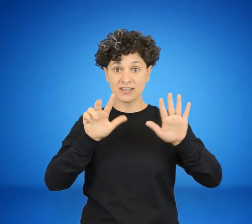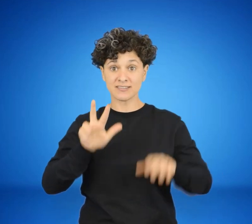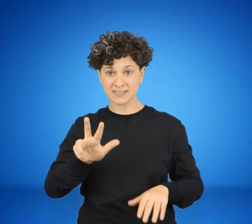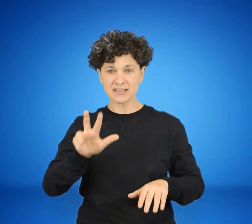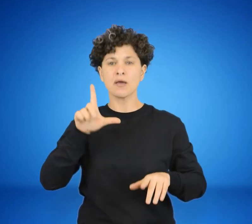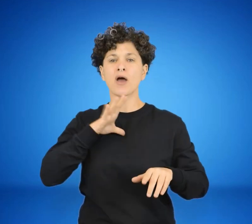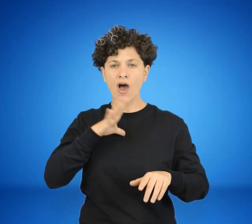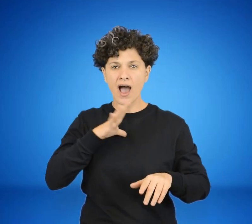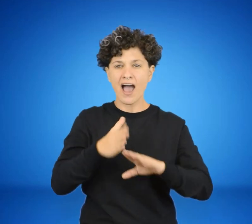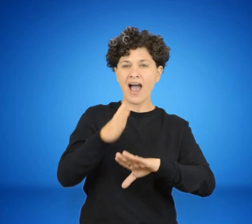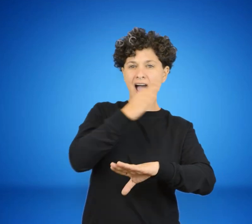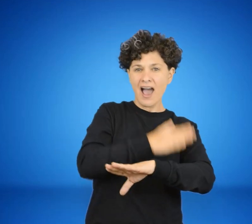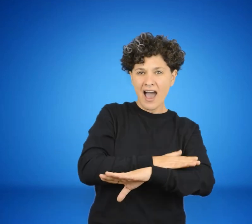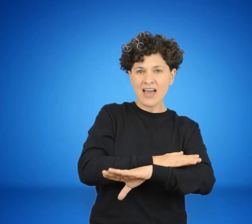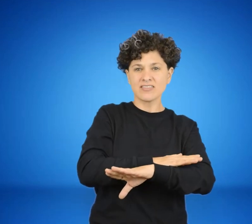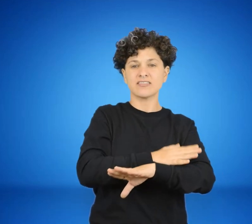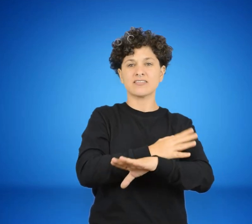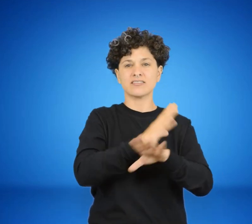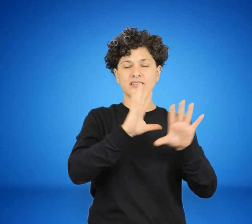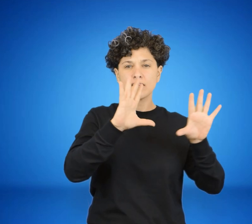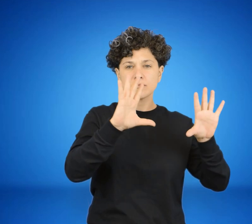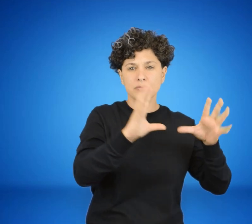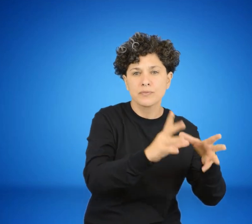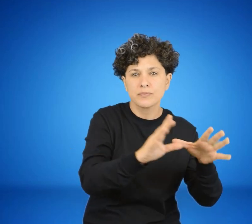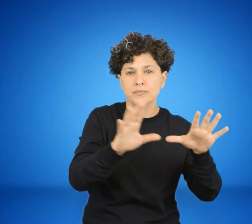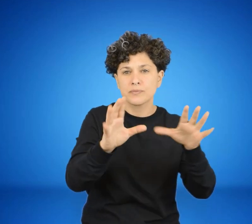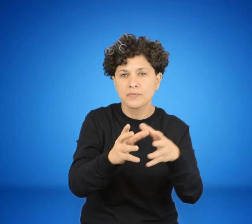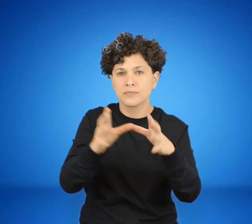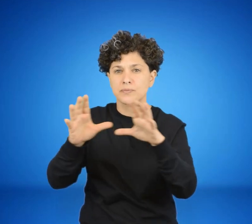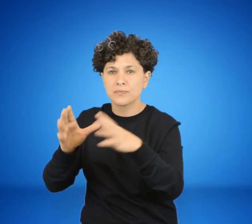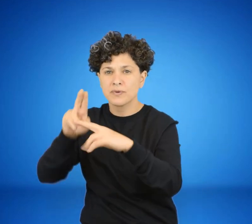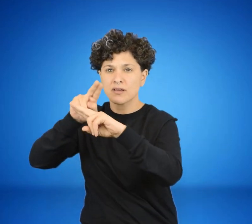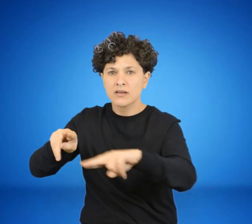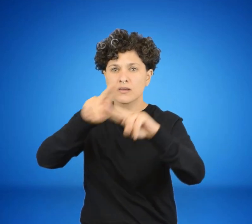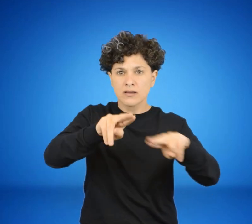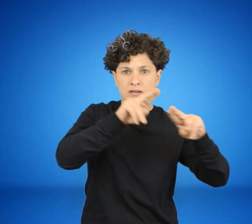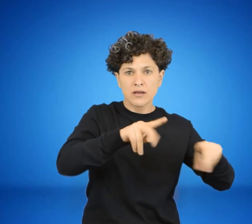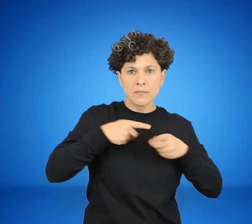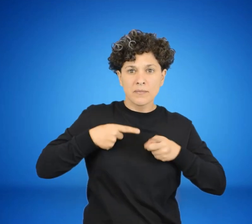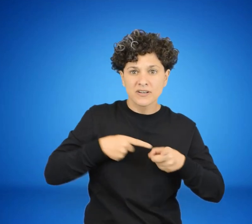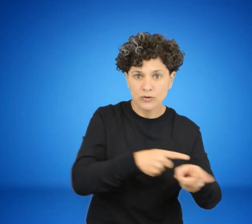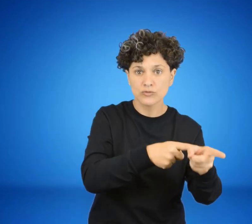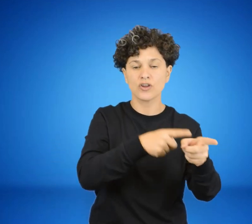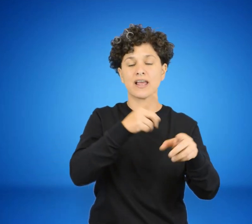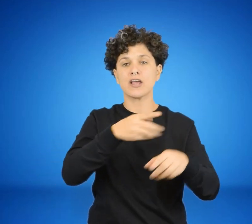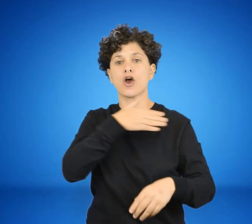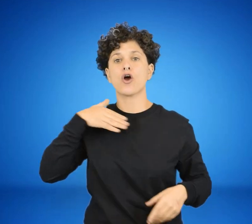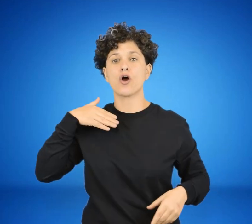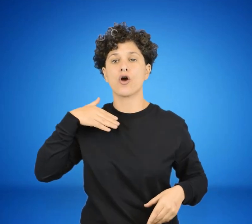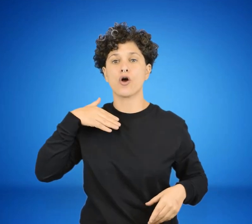obstante, el deterioro que las mismas venían sufriendo, inclusive desde el gobierno en que gobernó